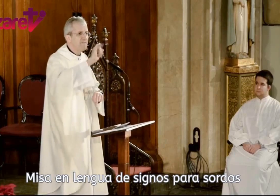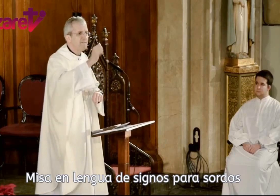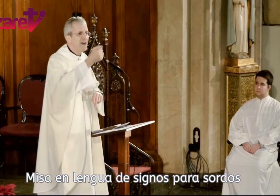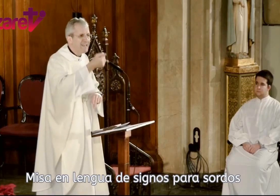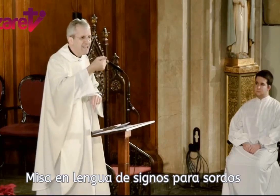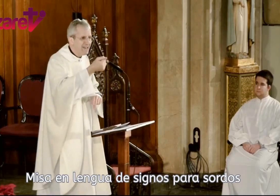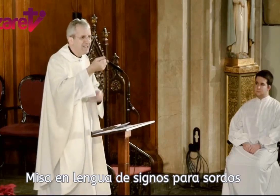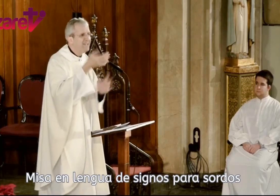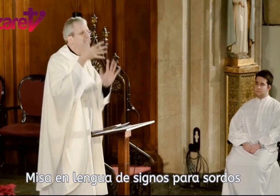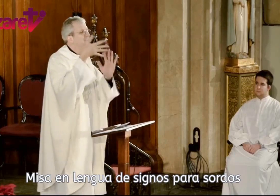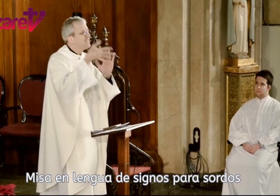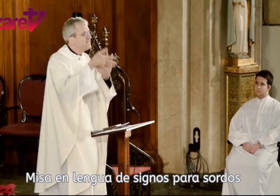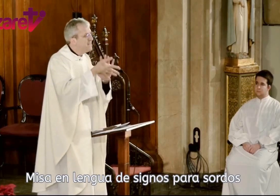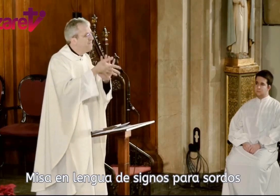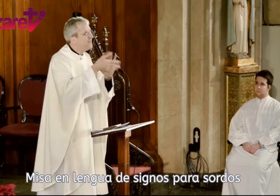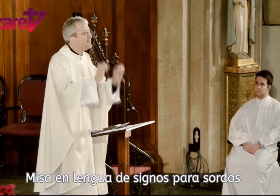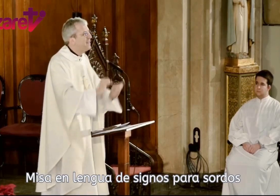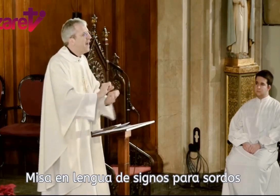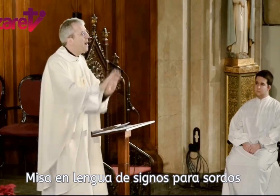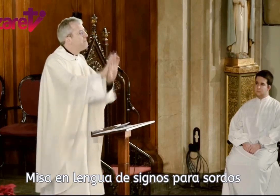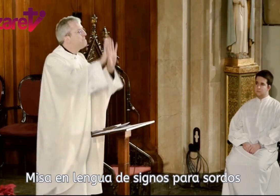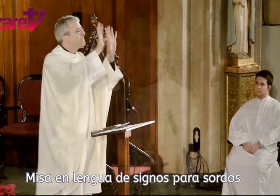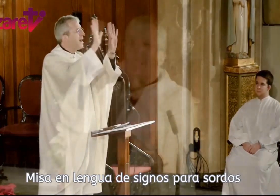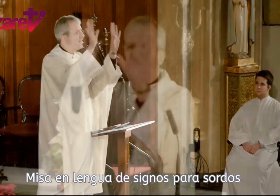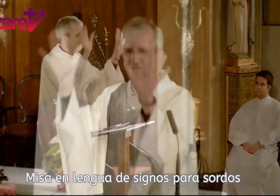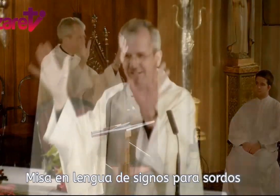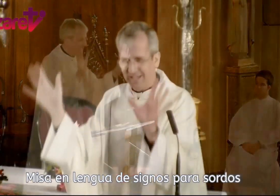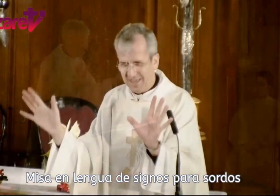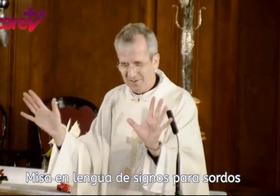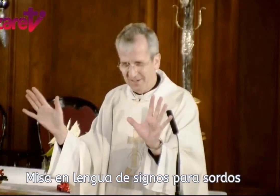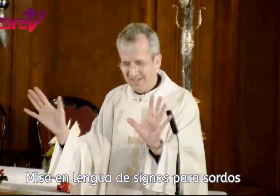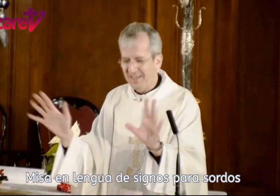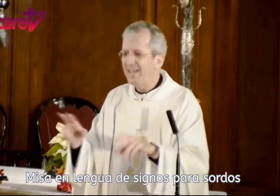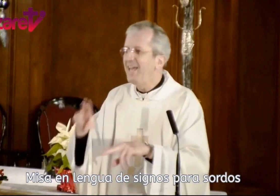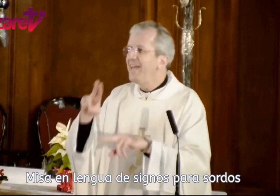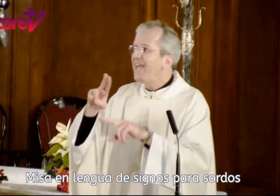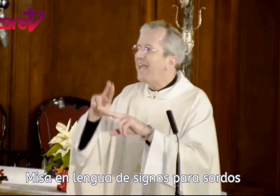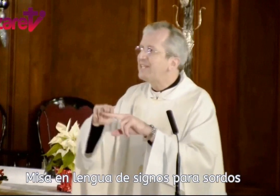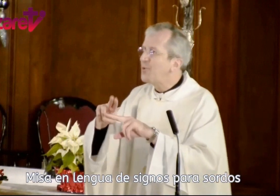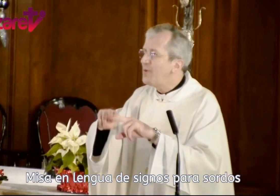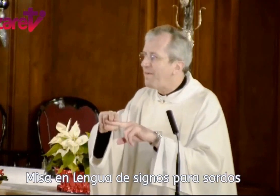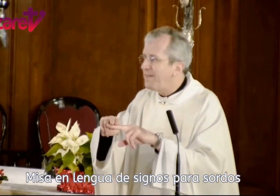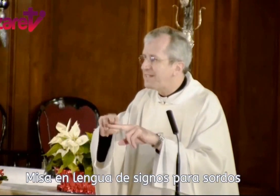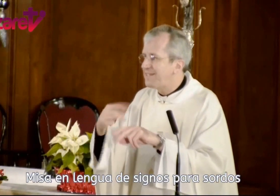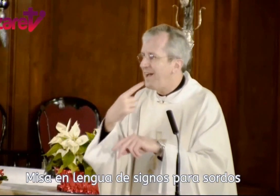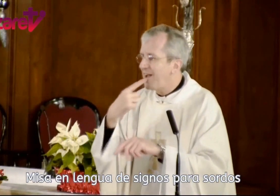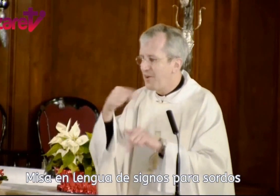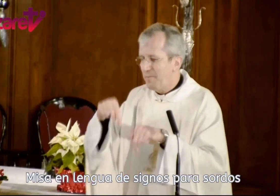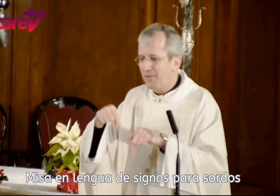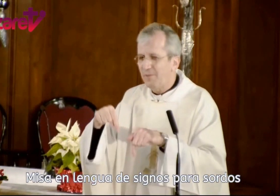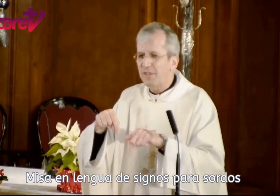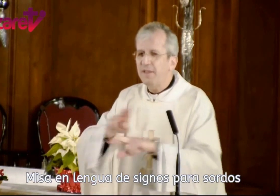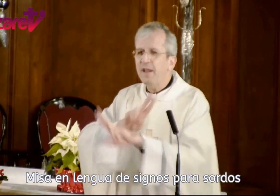epifanía, que significa de la manifestación. Es decir, es una fiesta que hoy podríamos decir